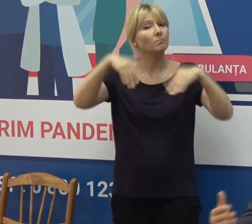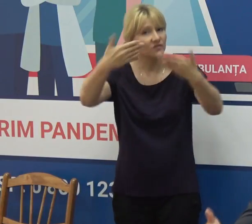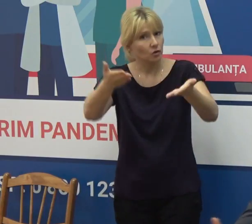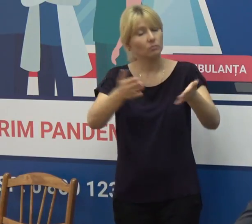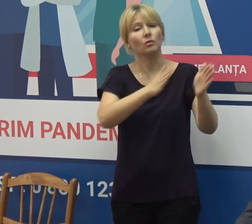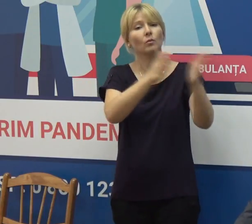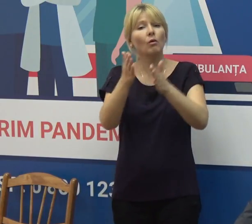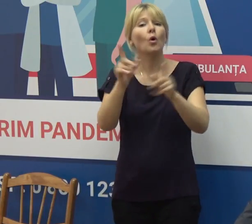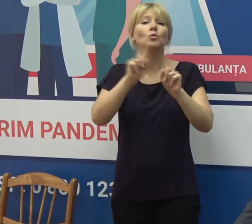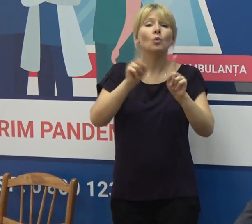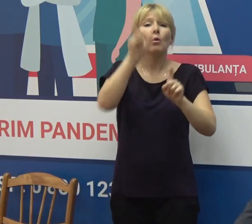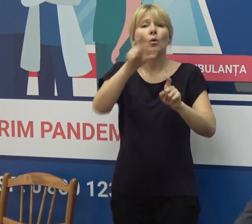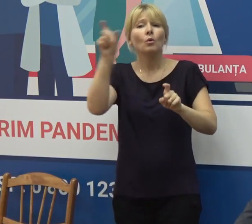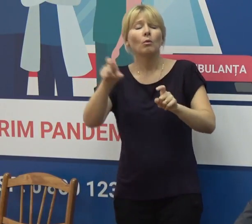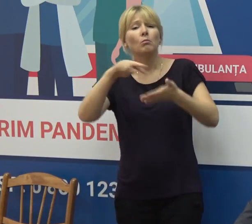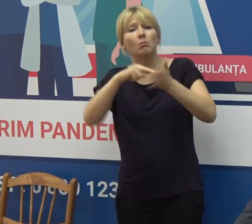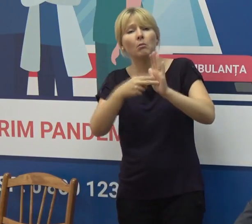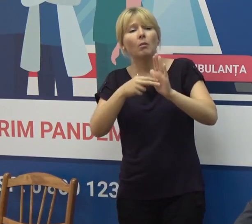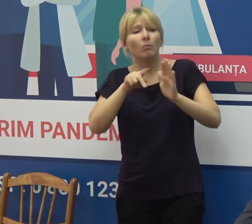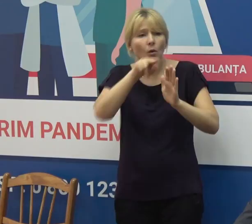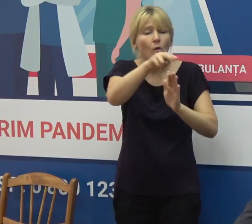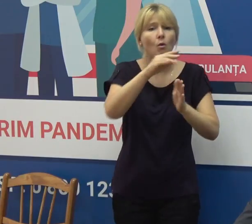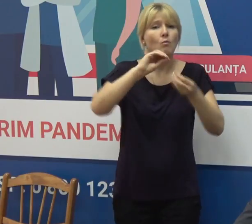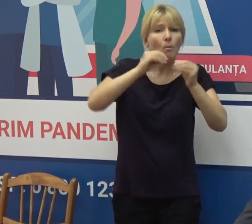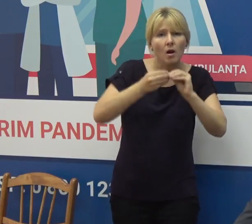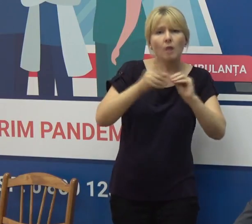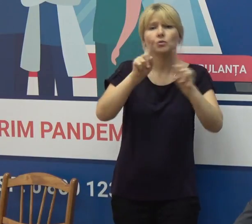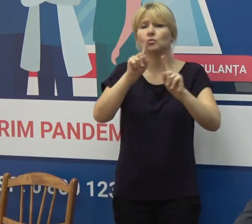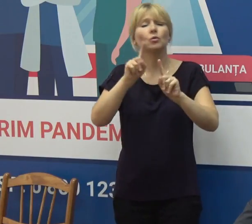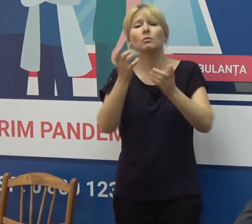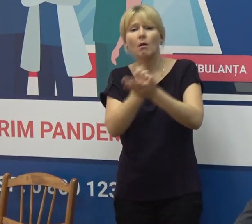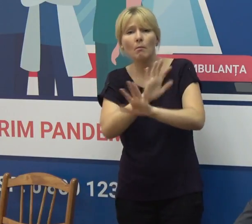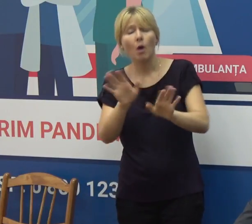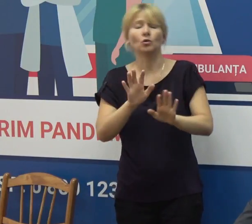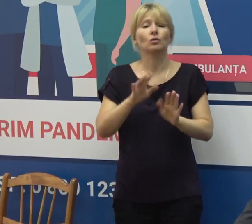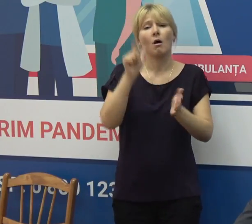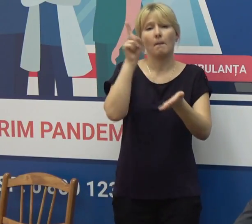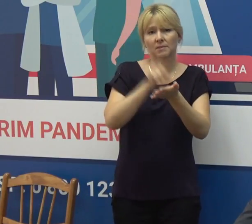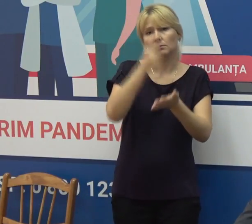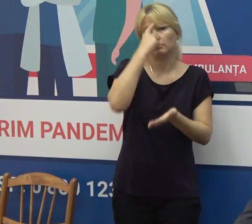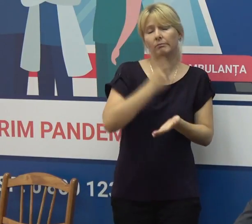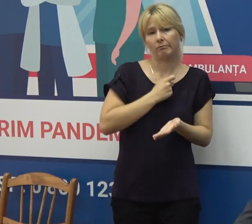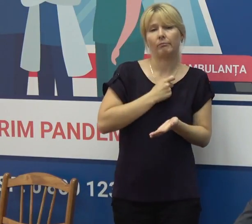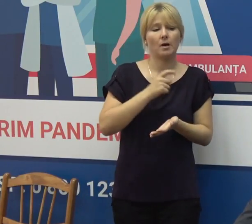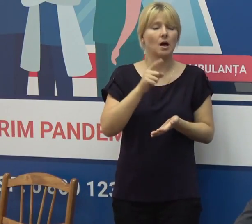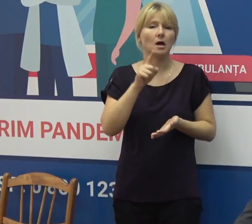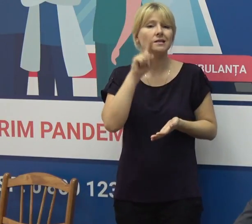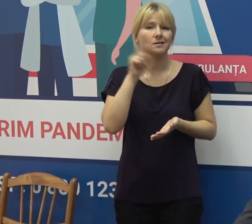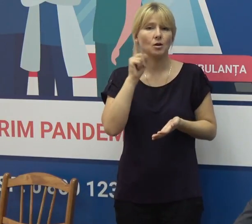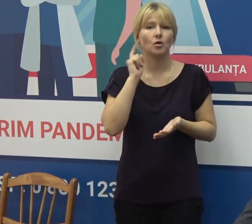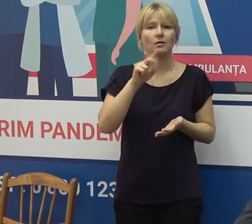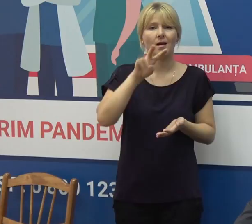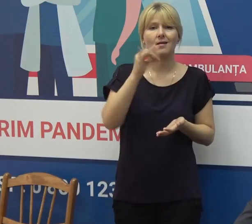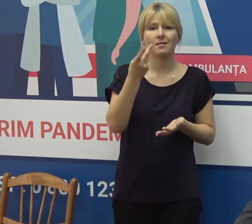oarecare regiune la accesarea vaccinării, să contacteze colegii noștri de la linia verde a Agenției Naționale de